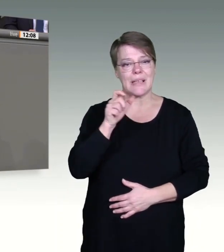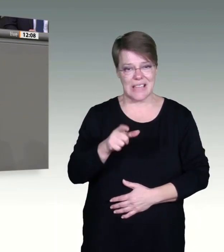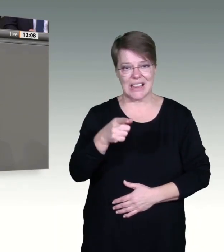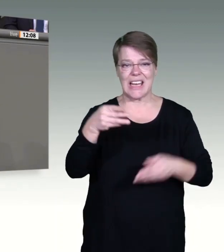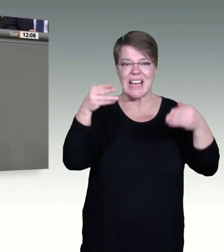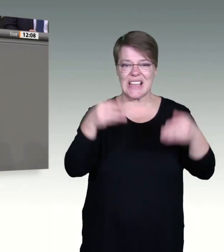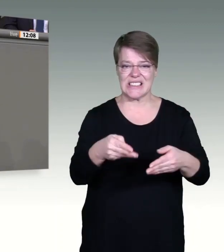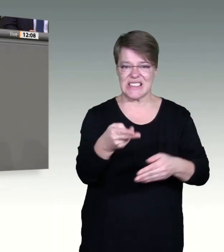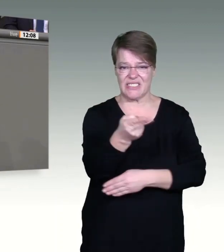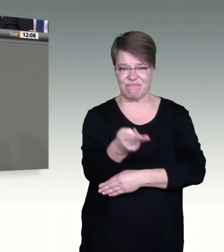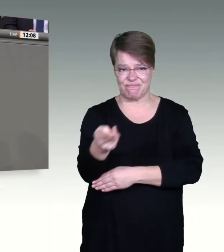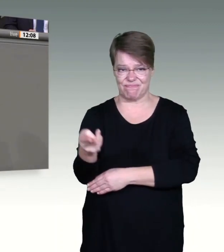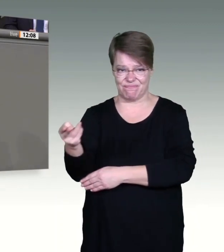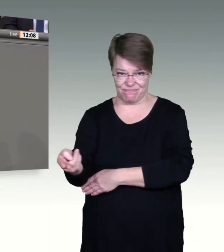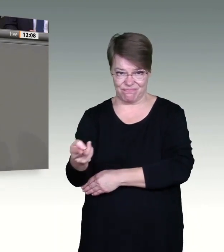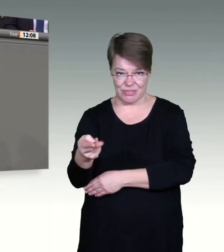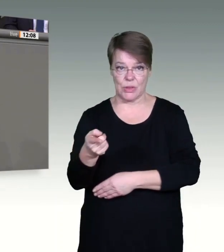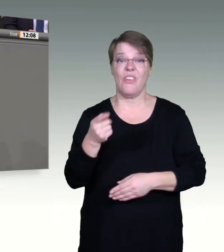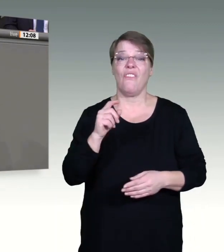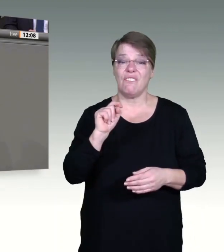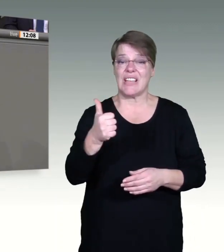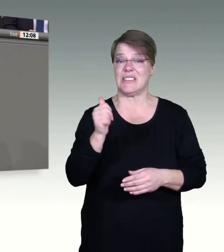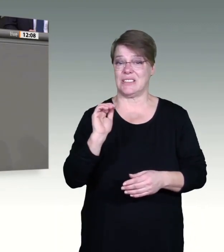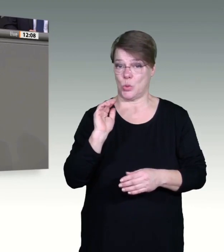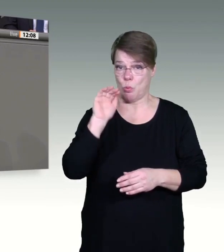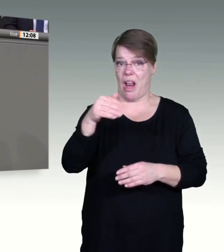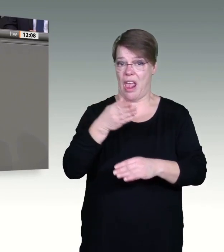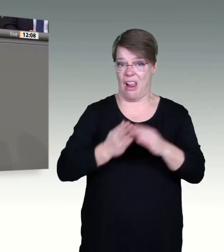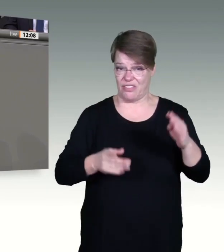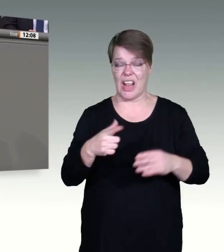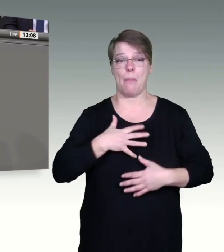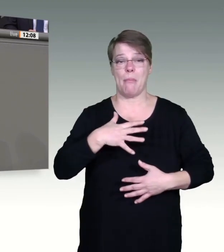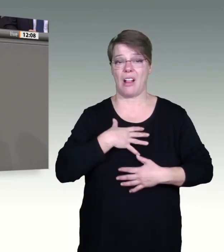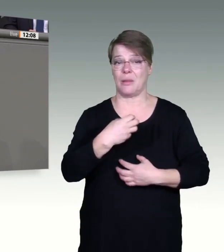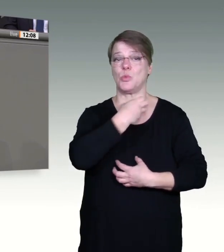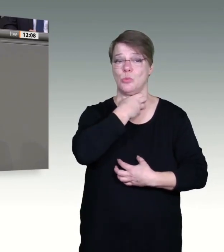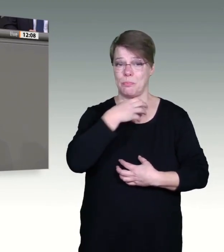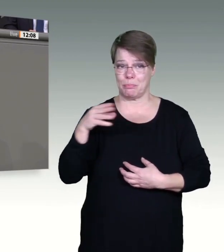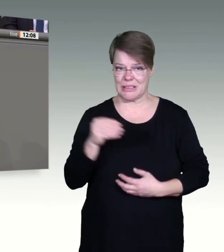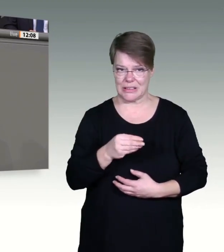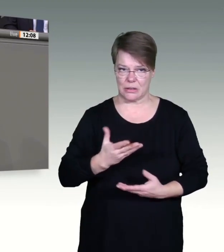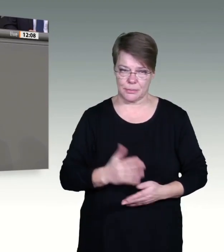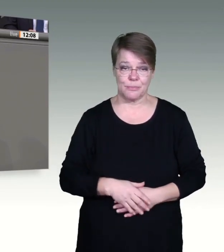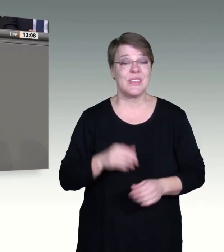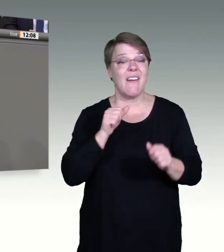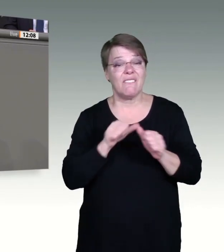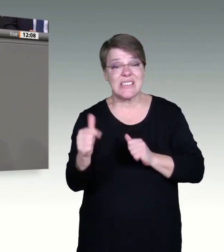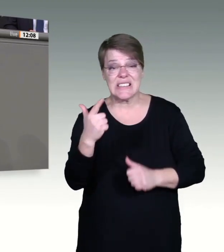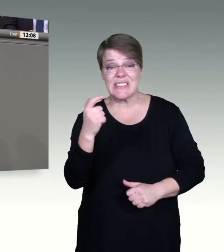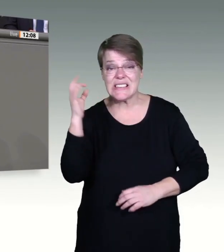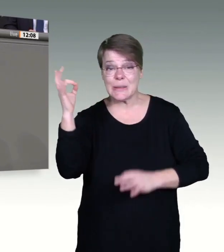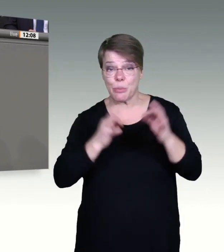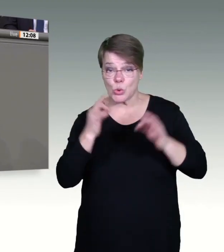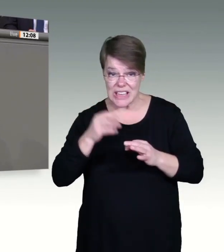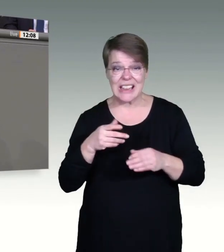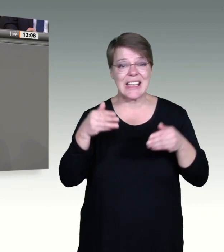unserer Intensivbetten sind mit Coronapatienten belegt. Viele davon hätten sich dieses Schicksal mit einer Impfung